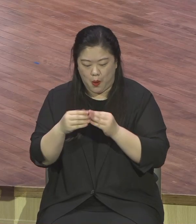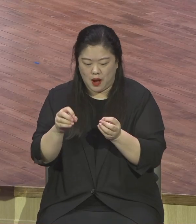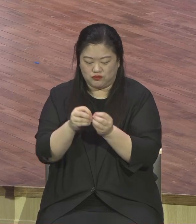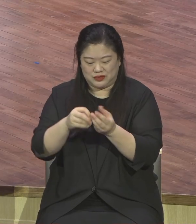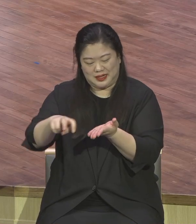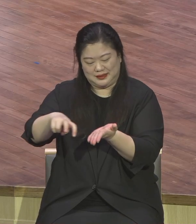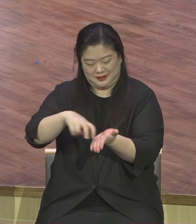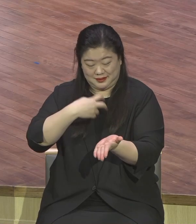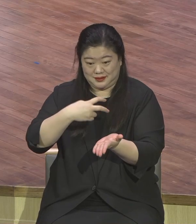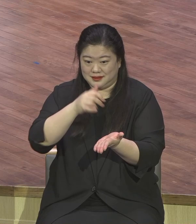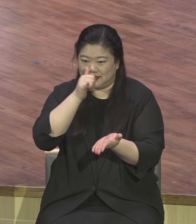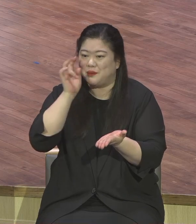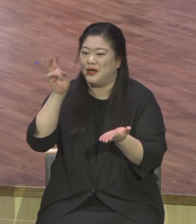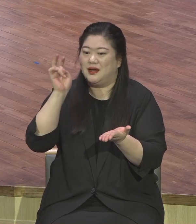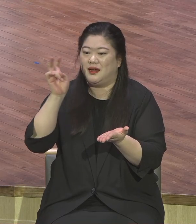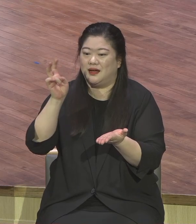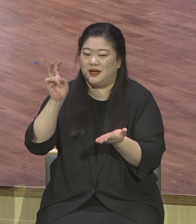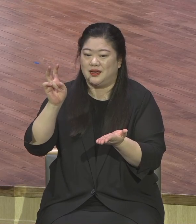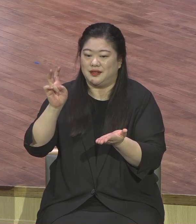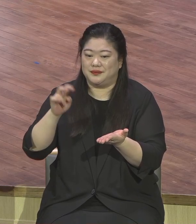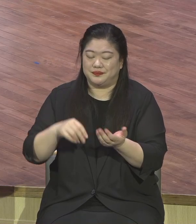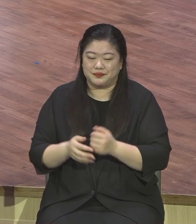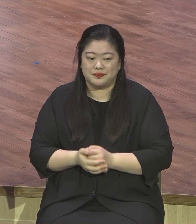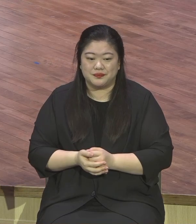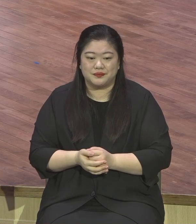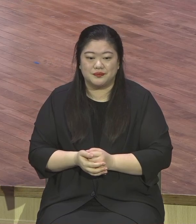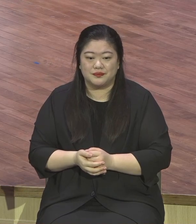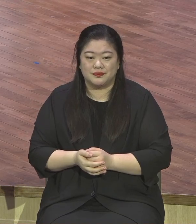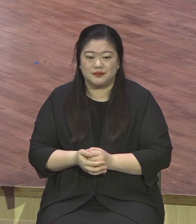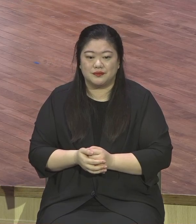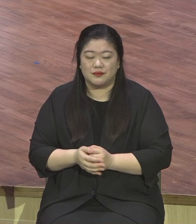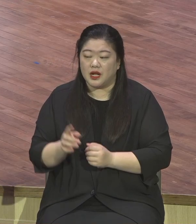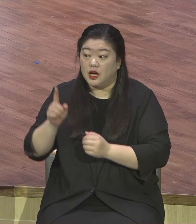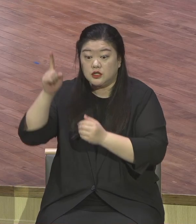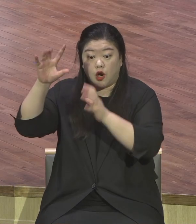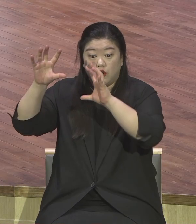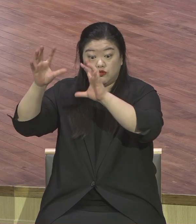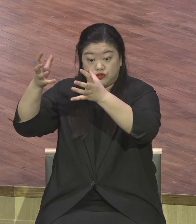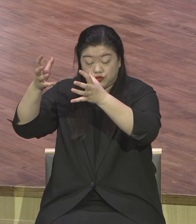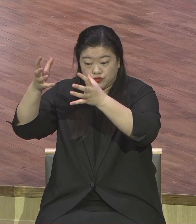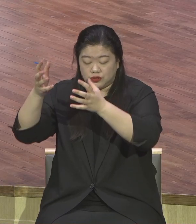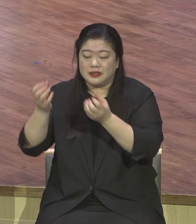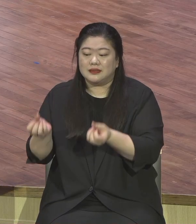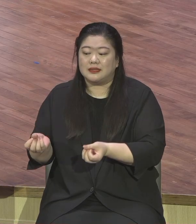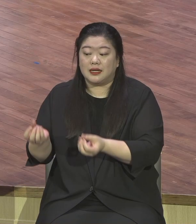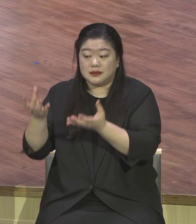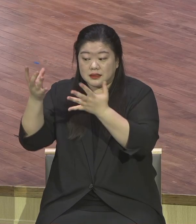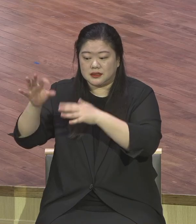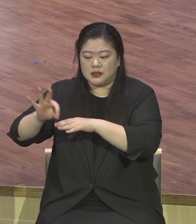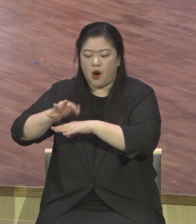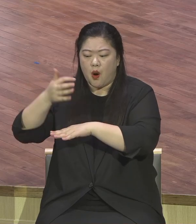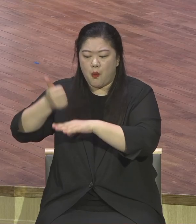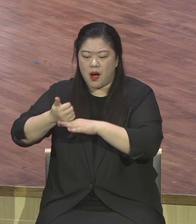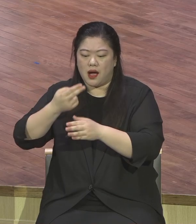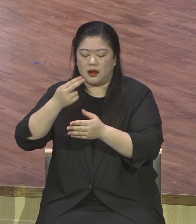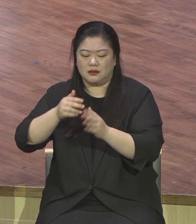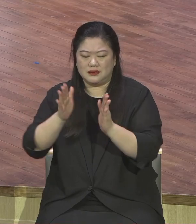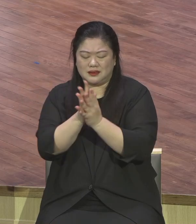마치 천국 잔치 초청하는 이 초청장과 같은 것인데 이 초청장을 대수롭게